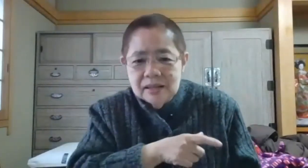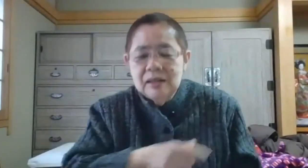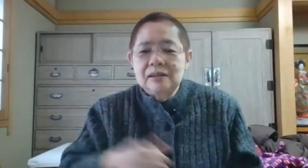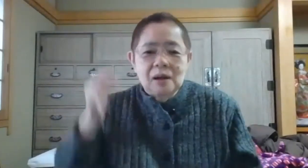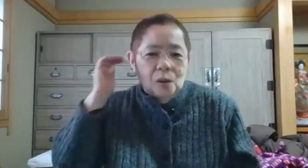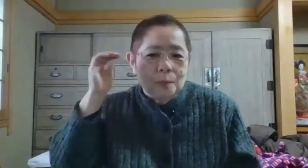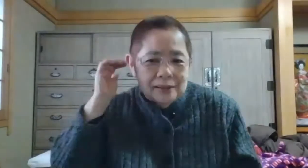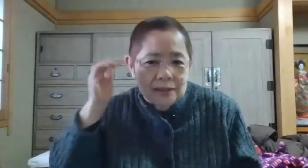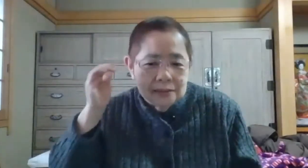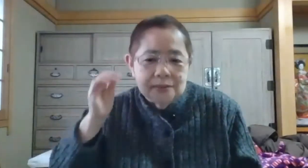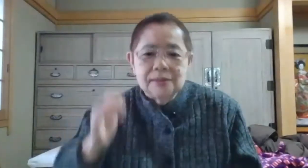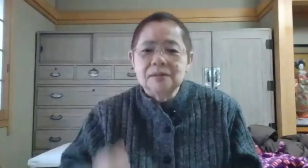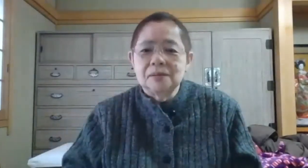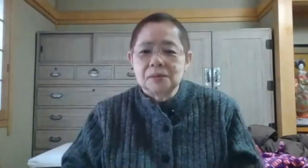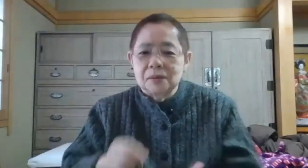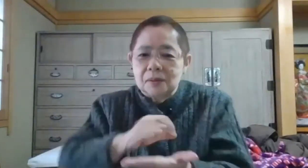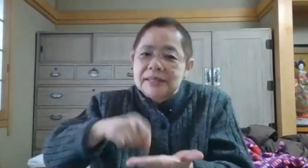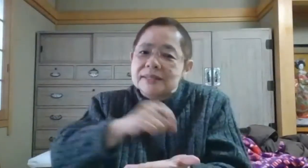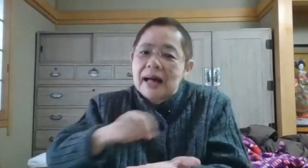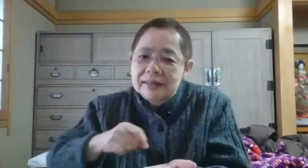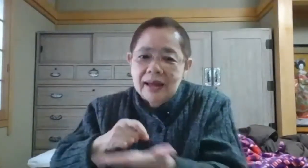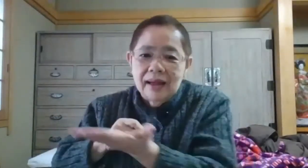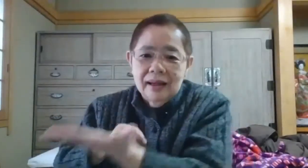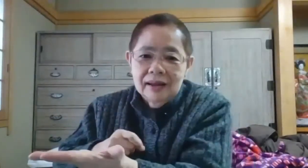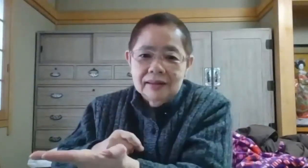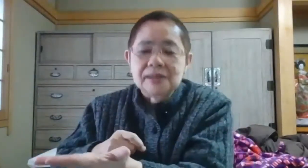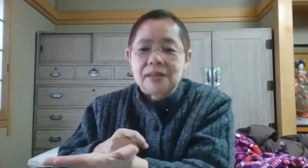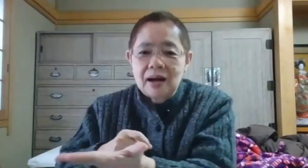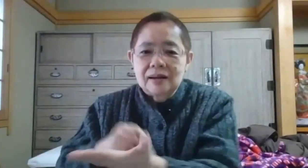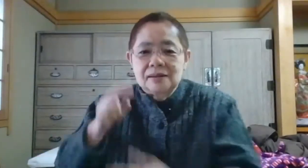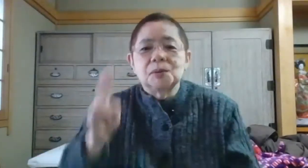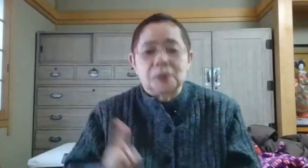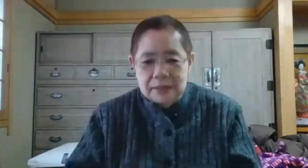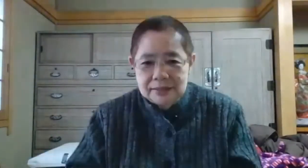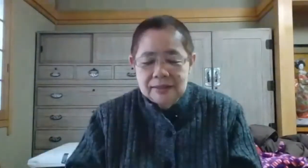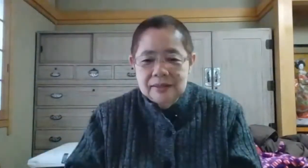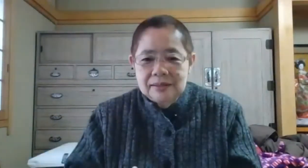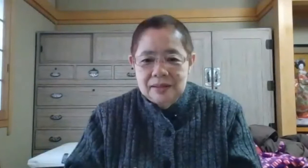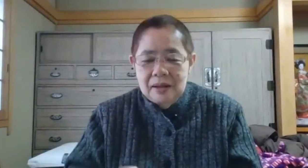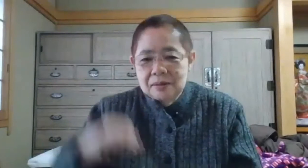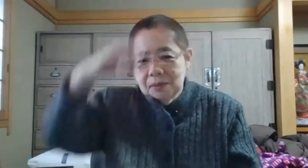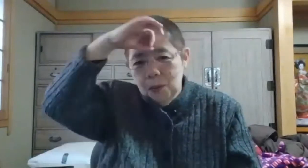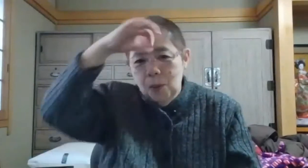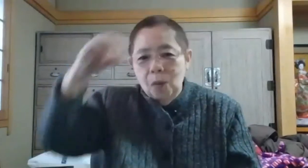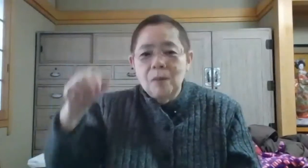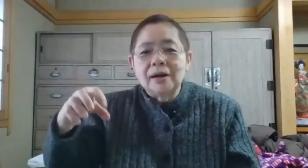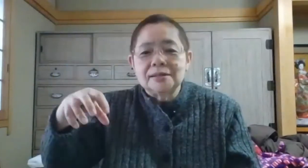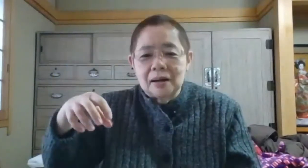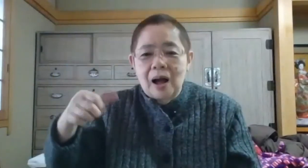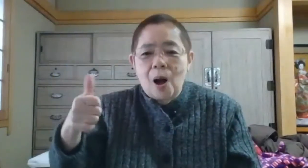困ってるっていうことを筆談で出したそうですでそのおまわりさんがお